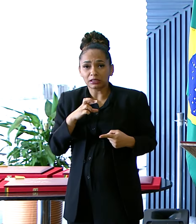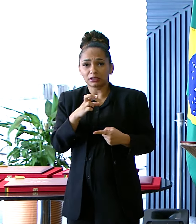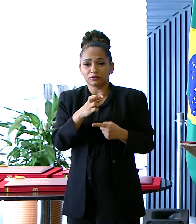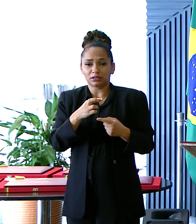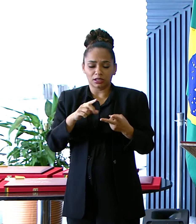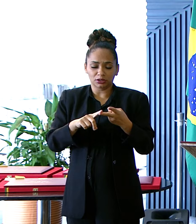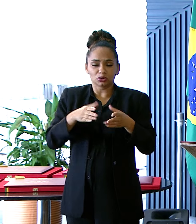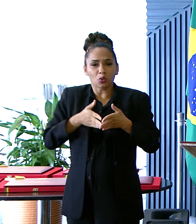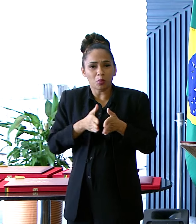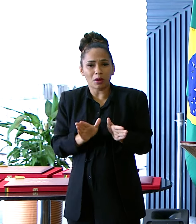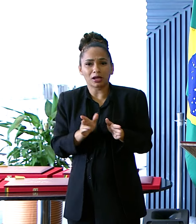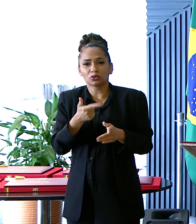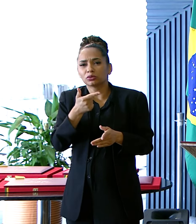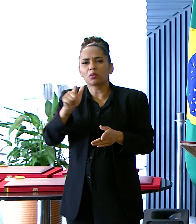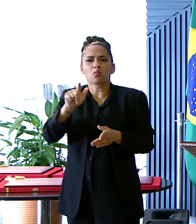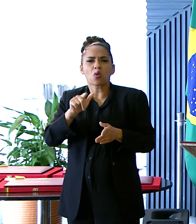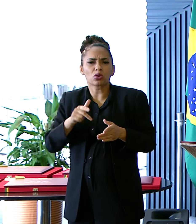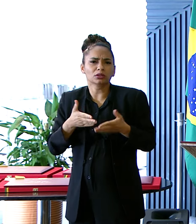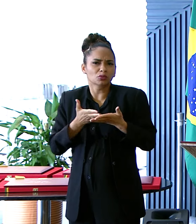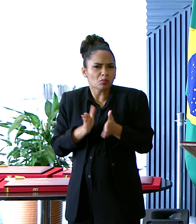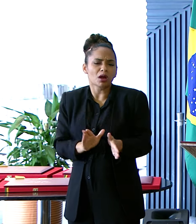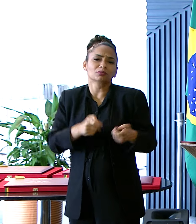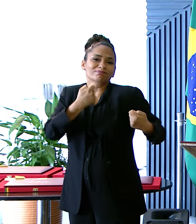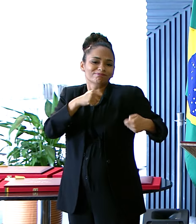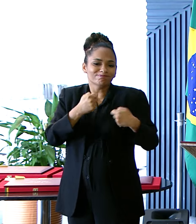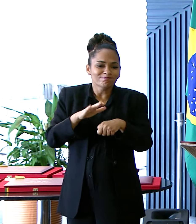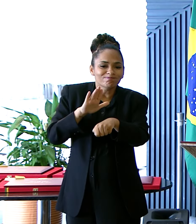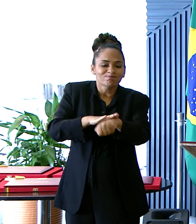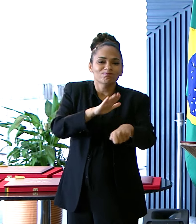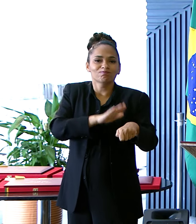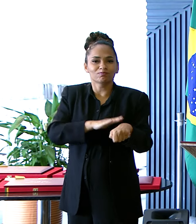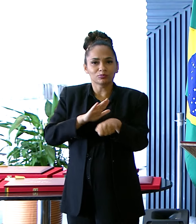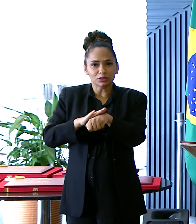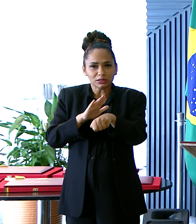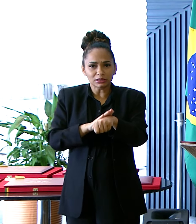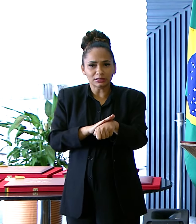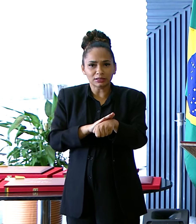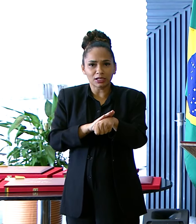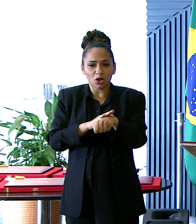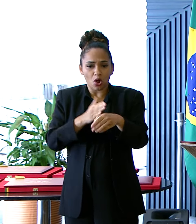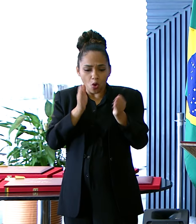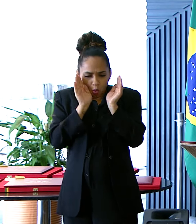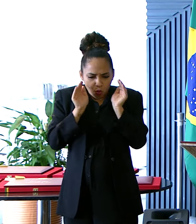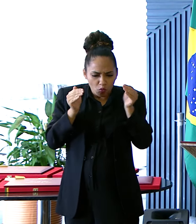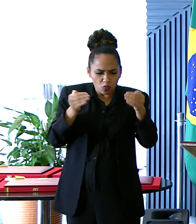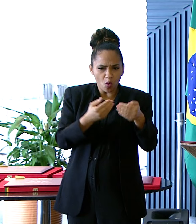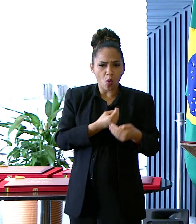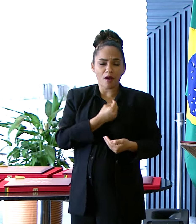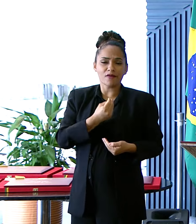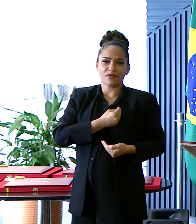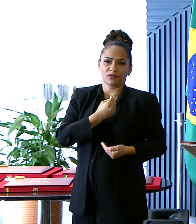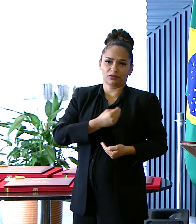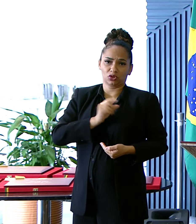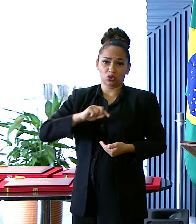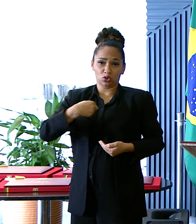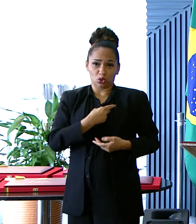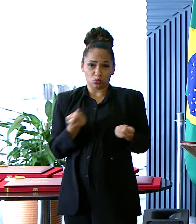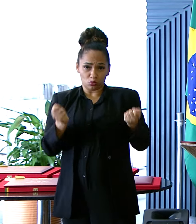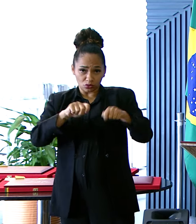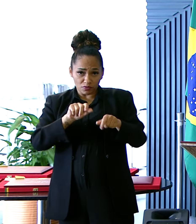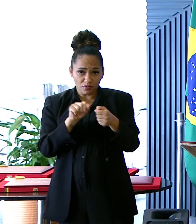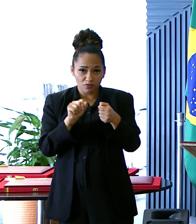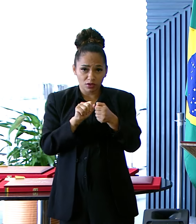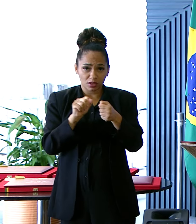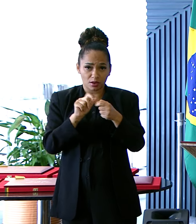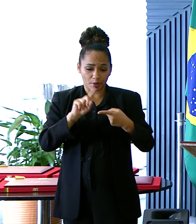O período Posterior São períodos Que devem Estar Destinados A vida E tudo Que pudermos Fazer Para a